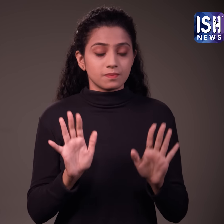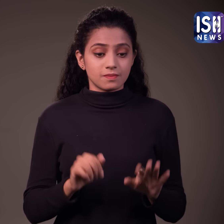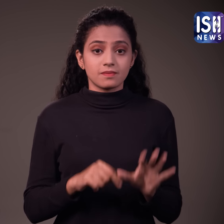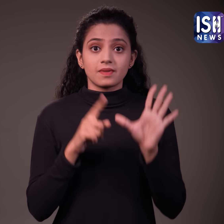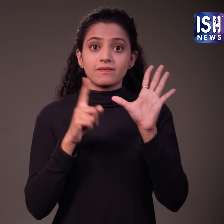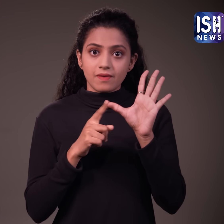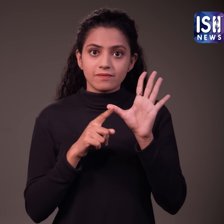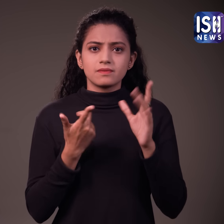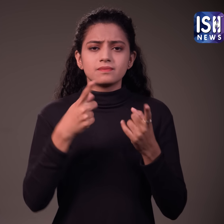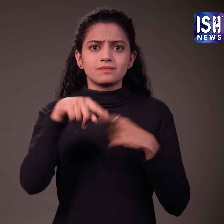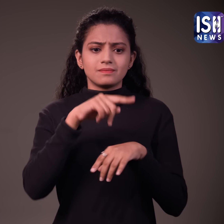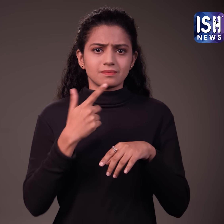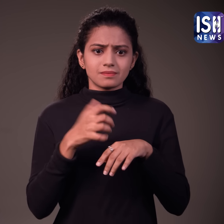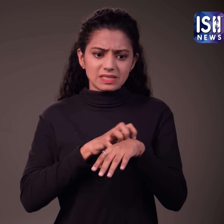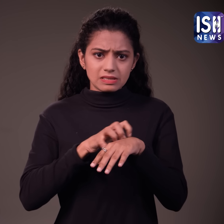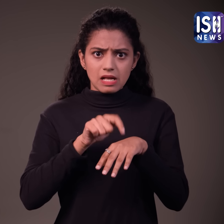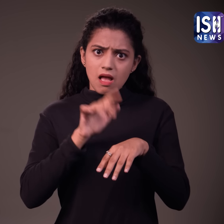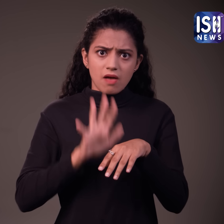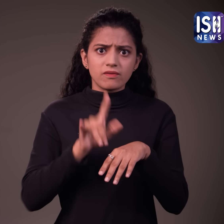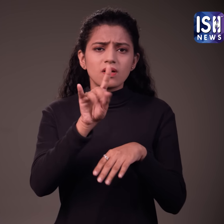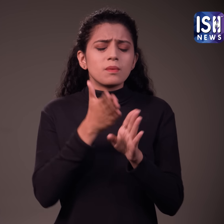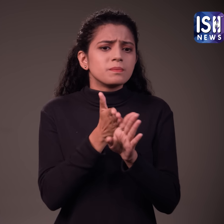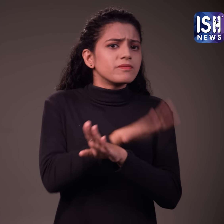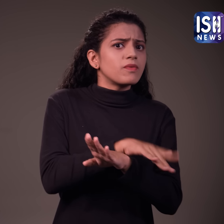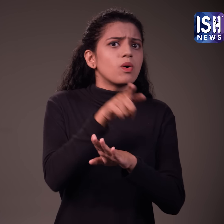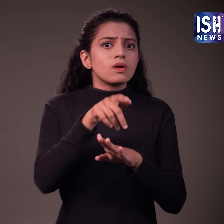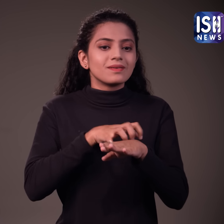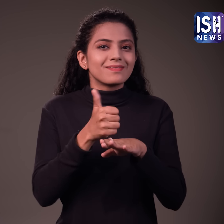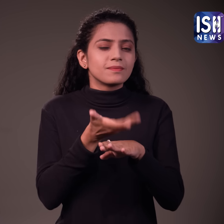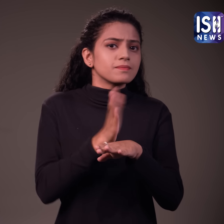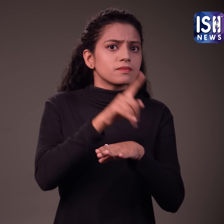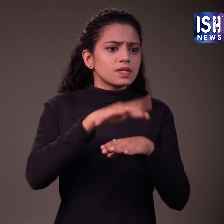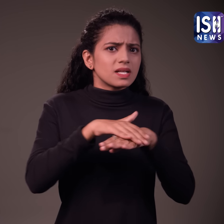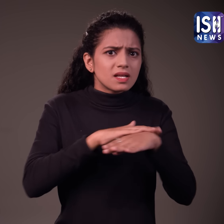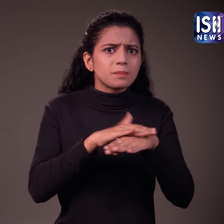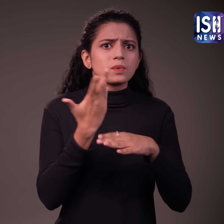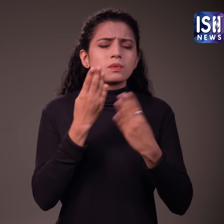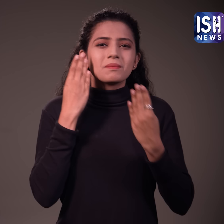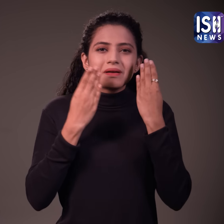किसी भी कॉस्मेटिक या लोशन का उप्योग बंद कर दे